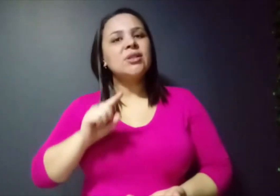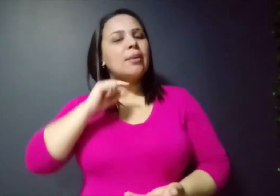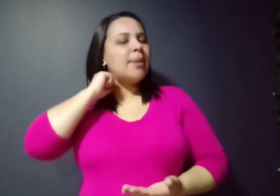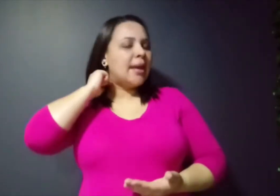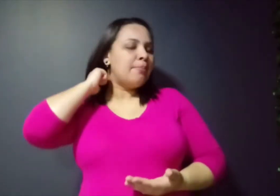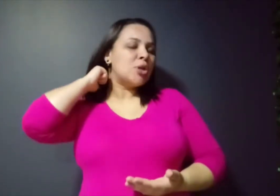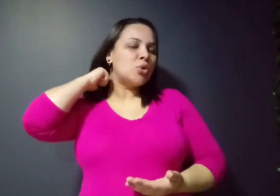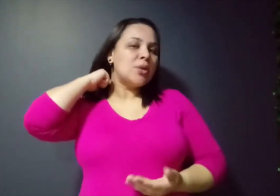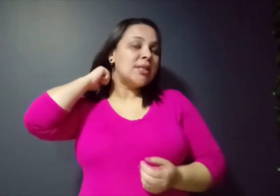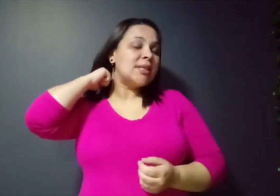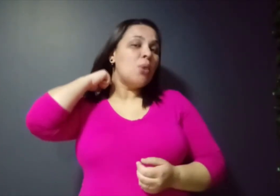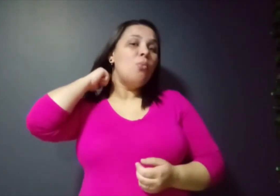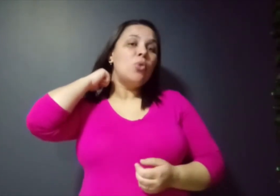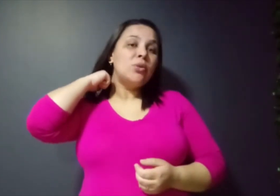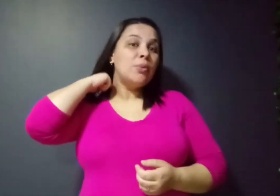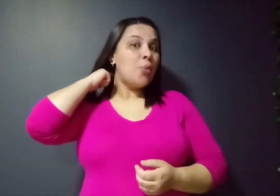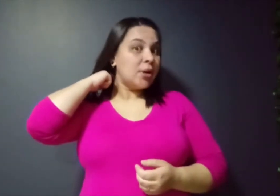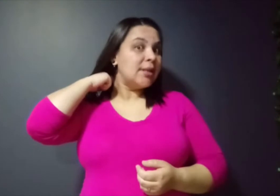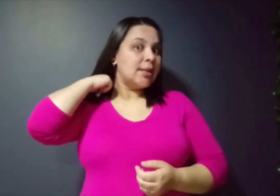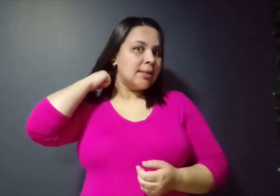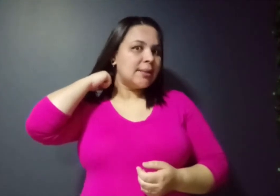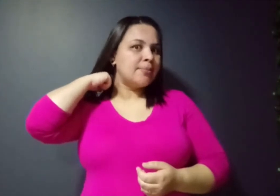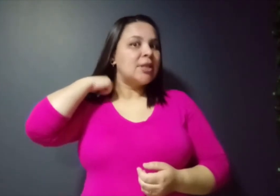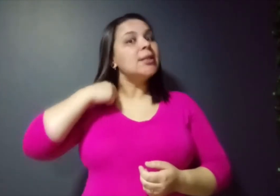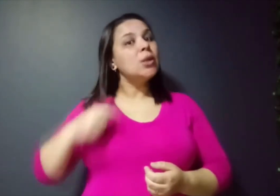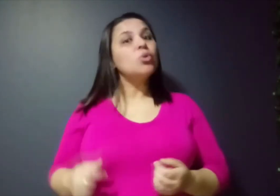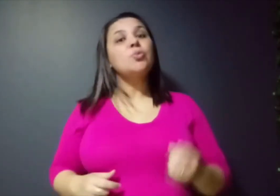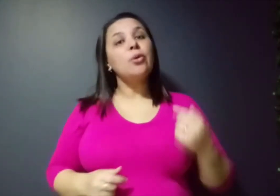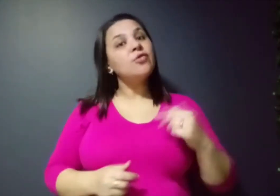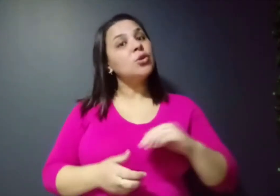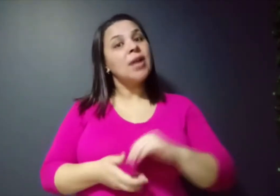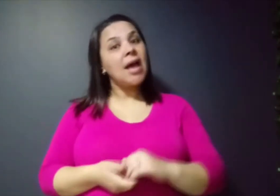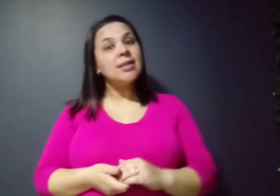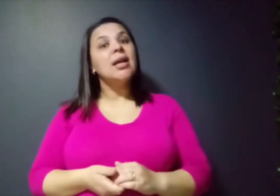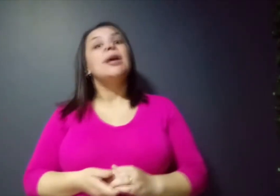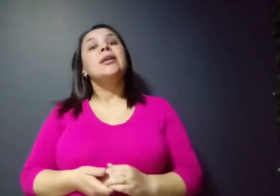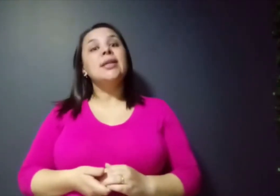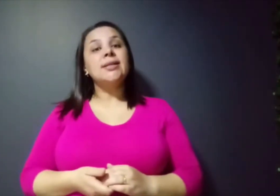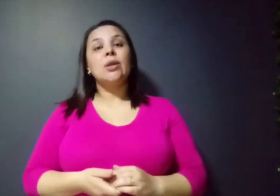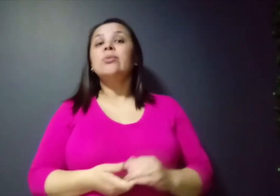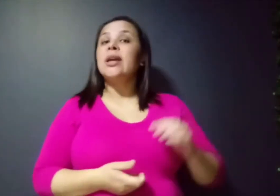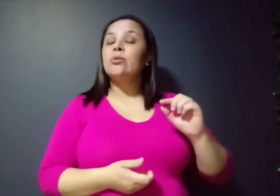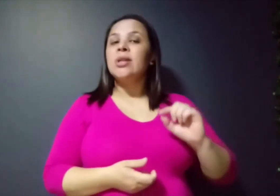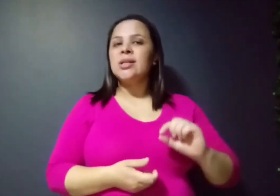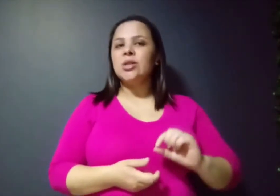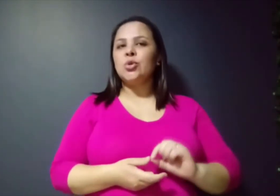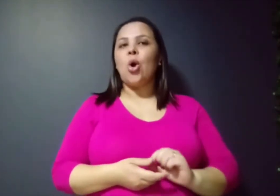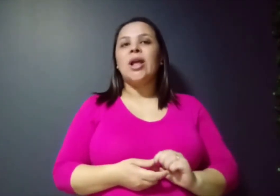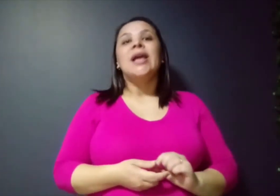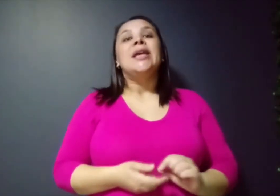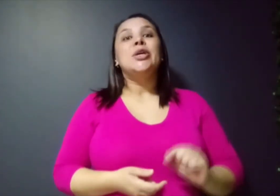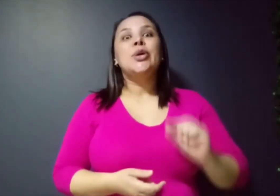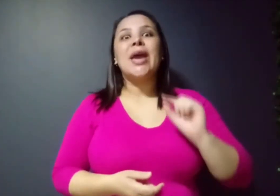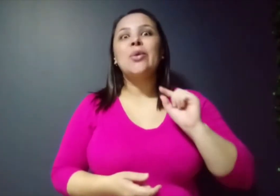também pessoas que são muito importantes, que são os profissionais que estão dentro dessa escola e eu quero